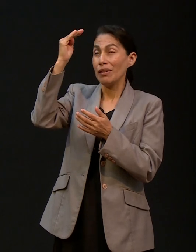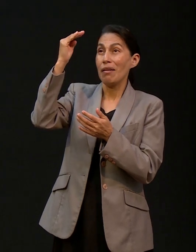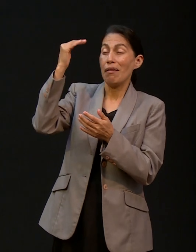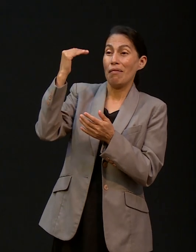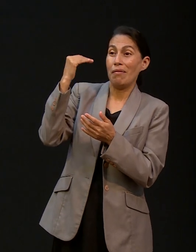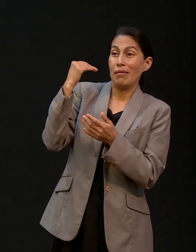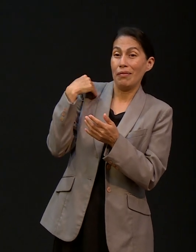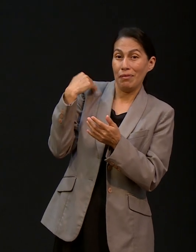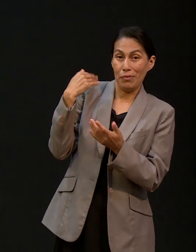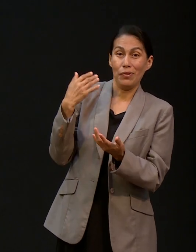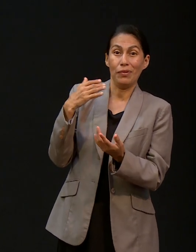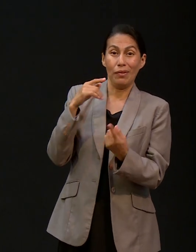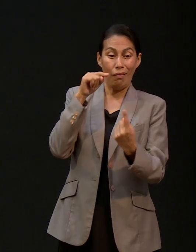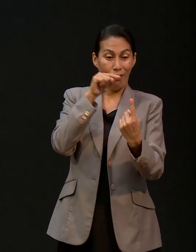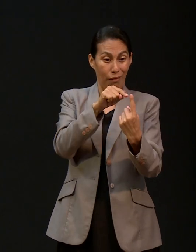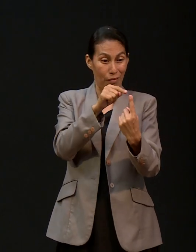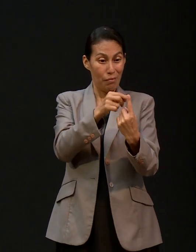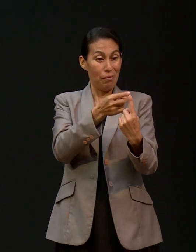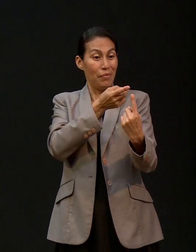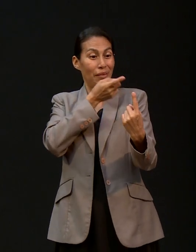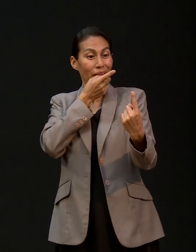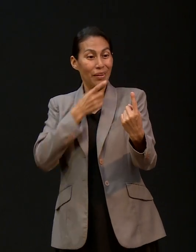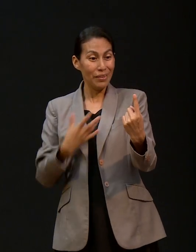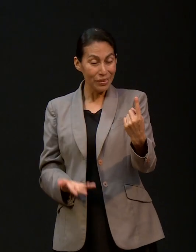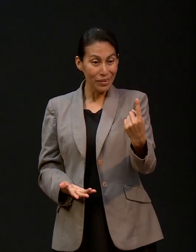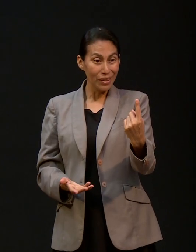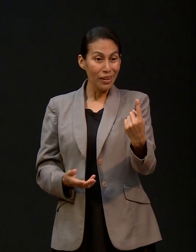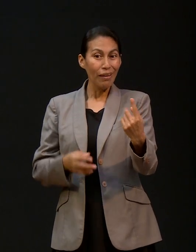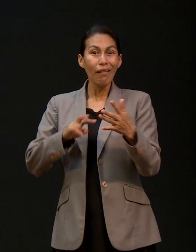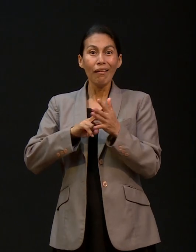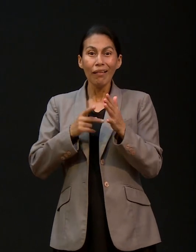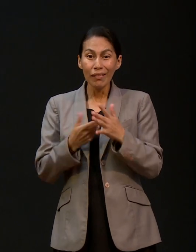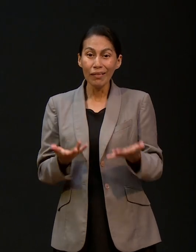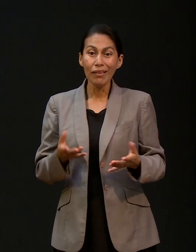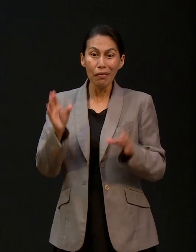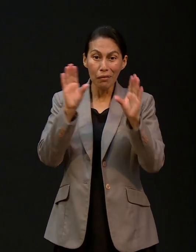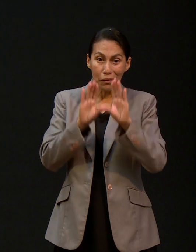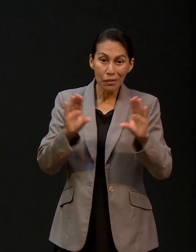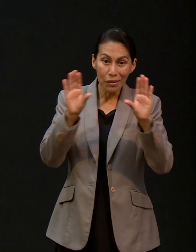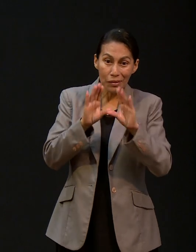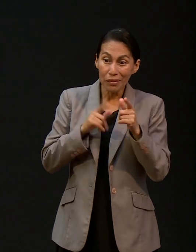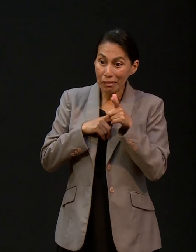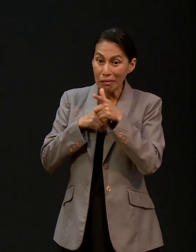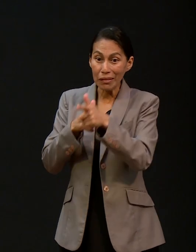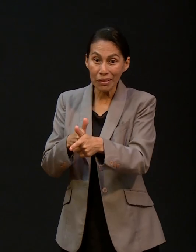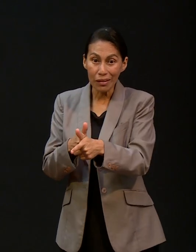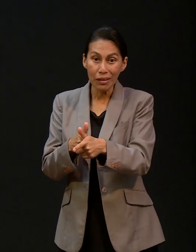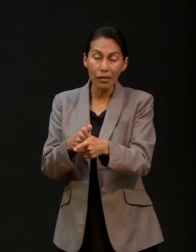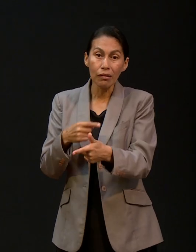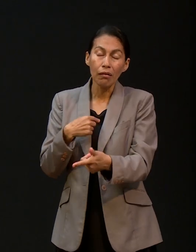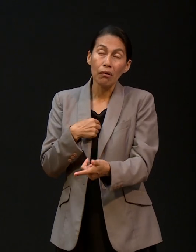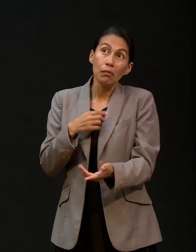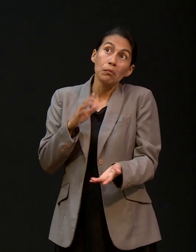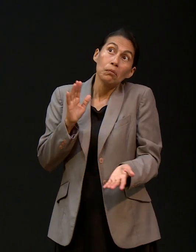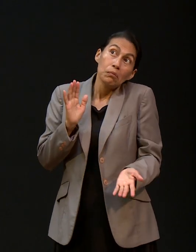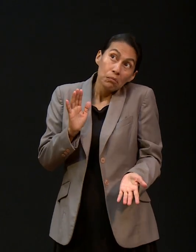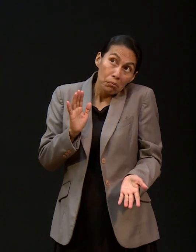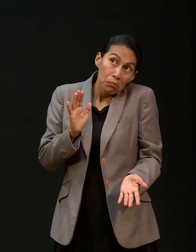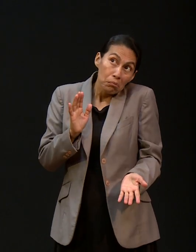su siervo, me da la indicación de que tengo que seguir la carrera de ingeniería. Así es que, bueno, pues, si eso es, con